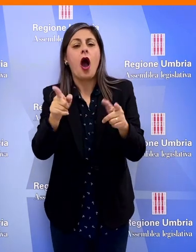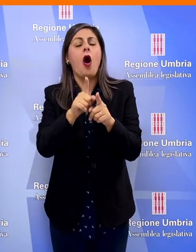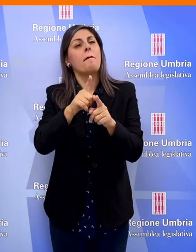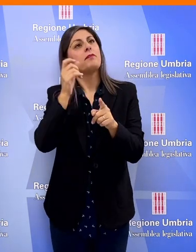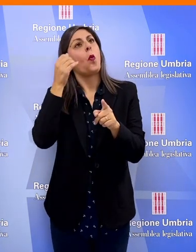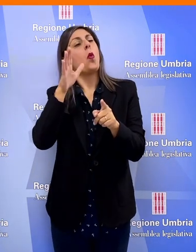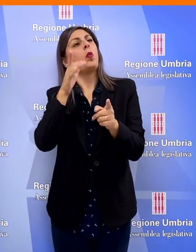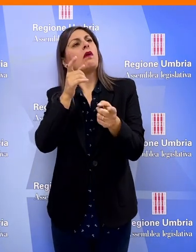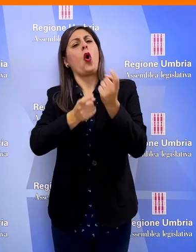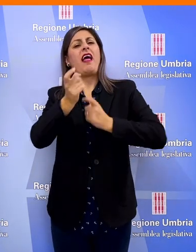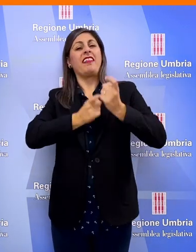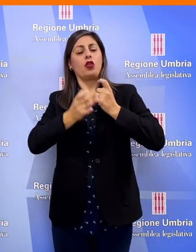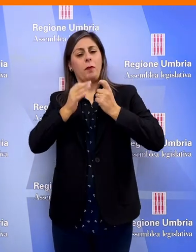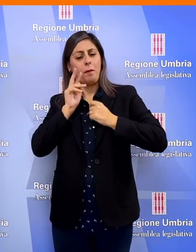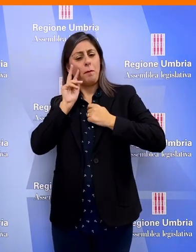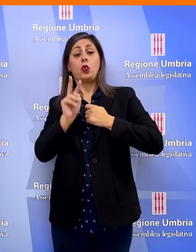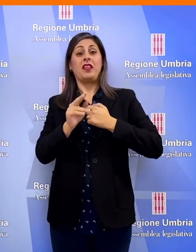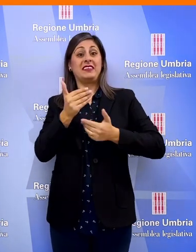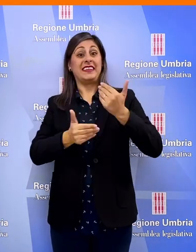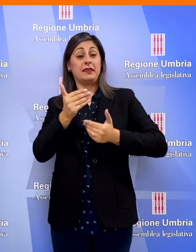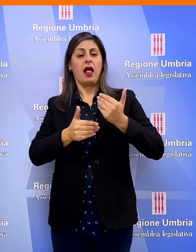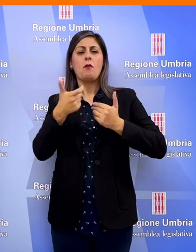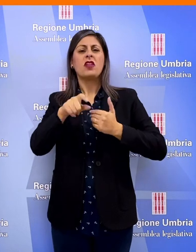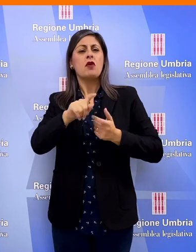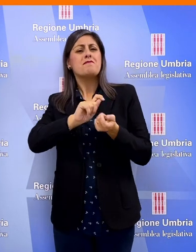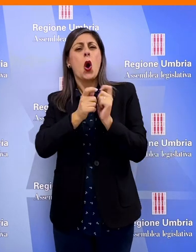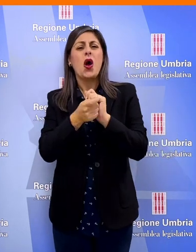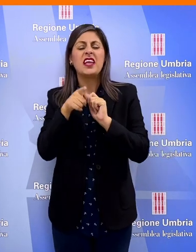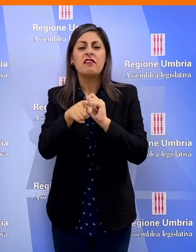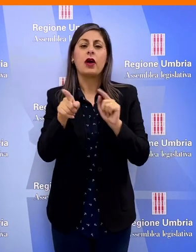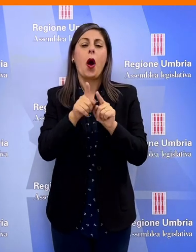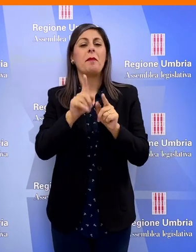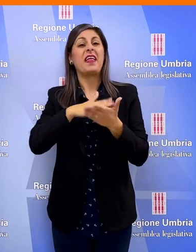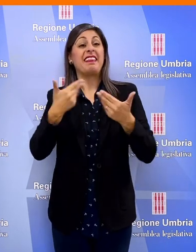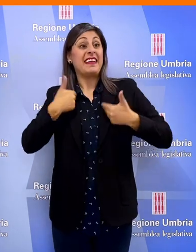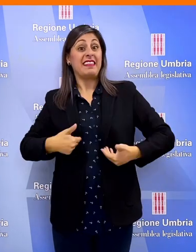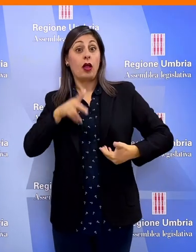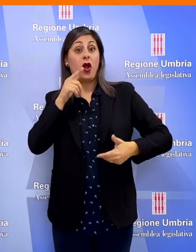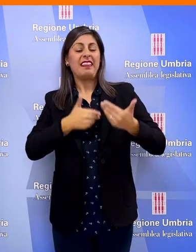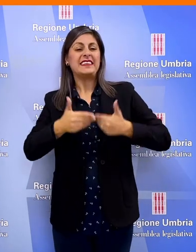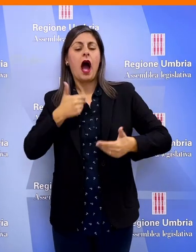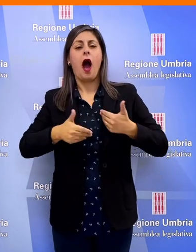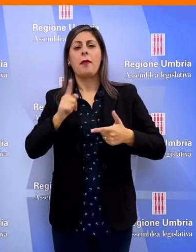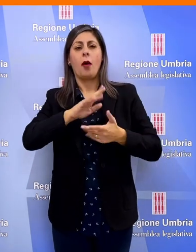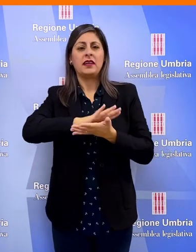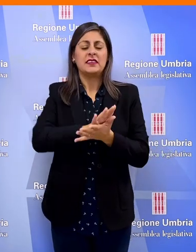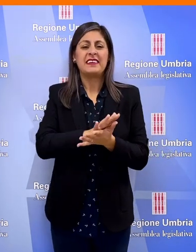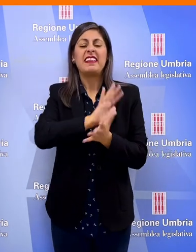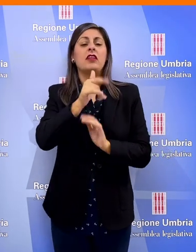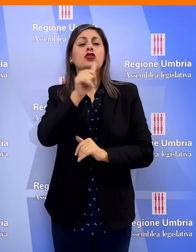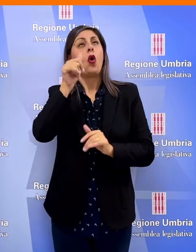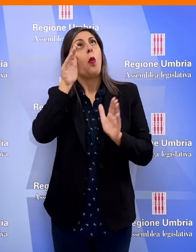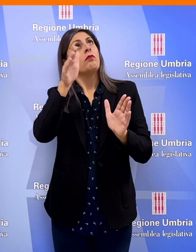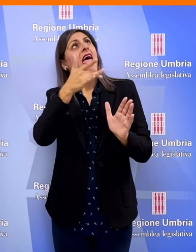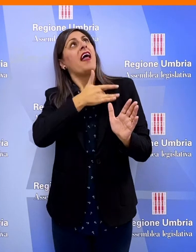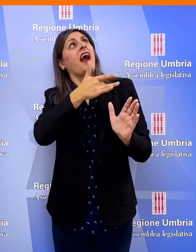creino un arretramento culturale rispetto alla disabilità trattandosi di modifiche lesive della dignità delle donne disabili ridotte a